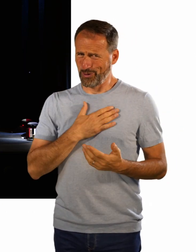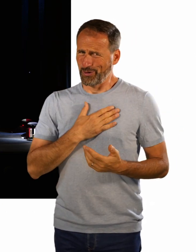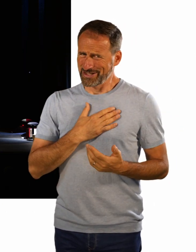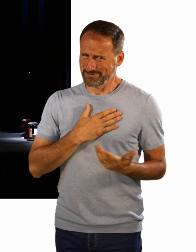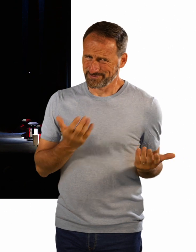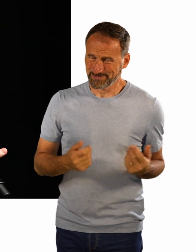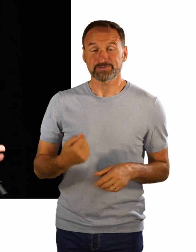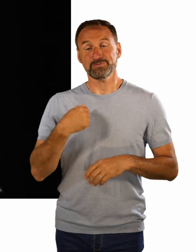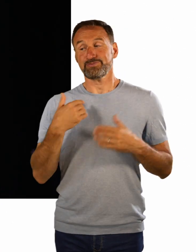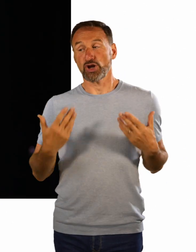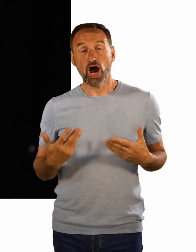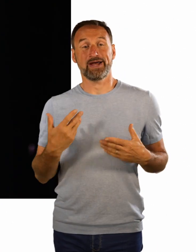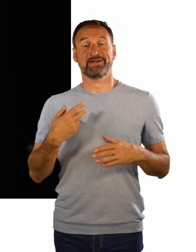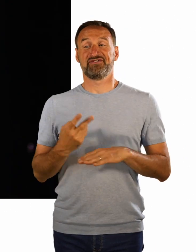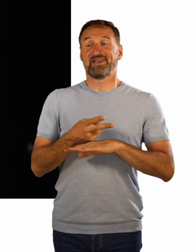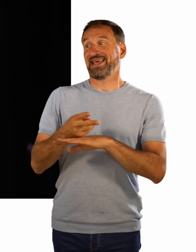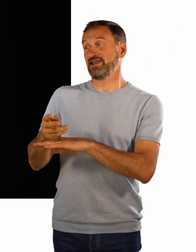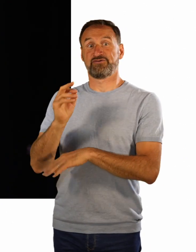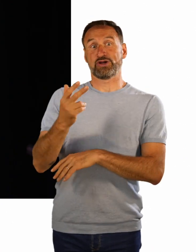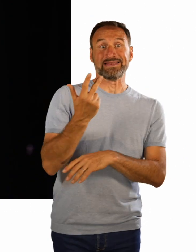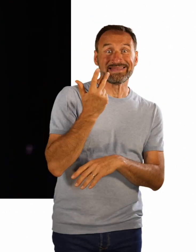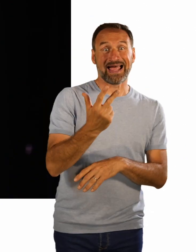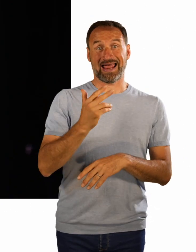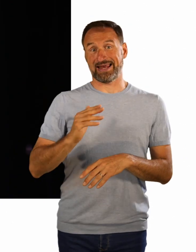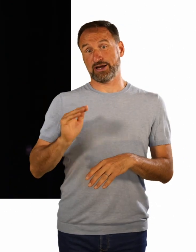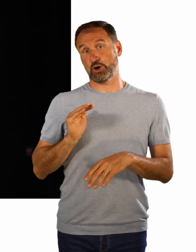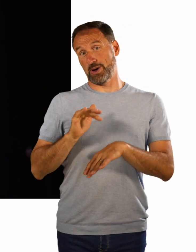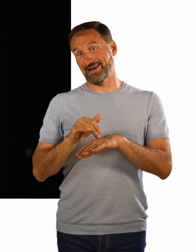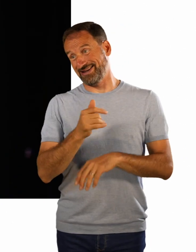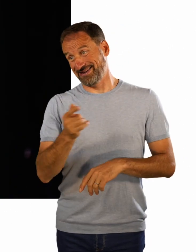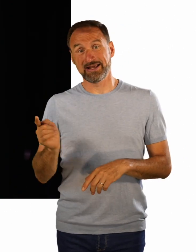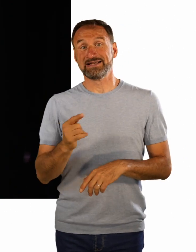Ich vertrete heute gleich drei Kolleginnen, zwei davon sind schwanger und eine in Österreich.